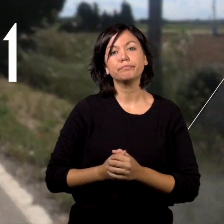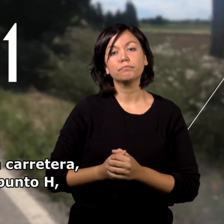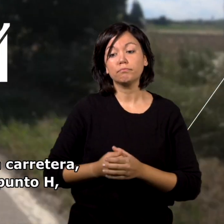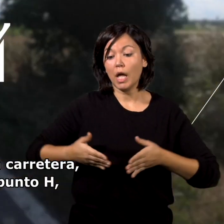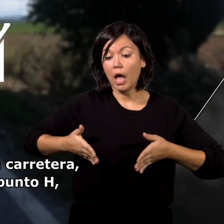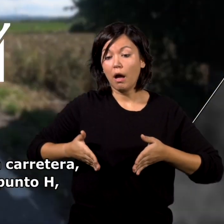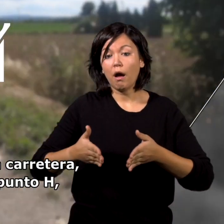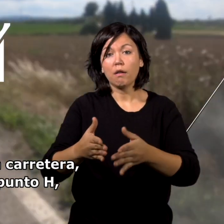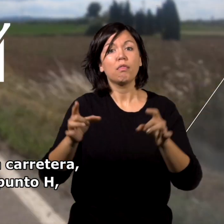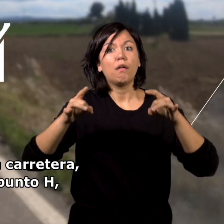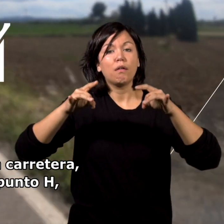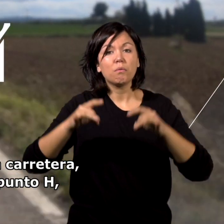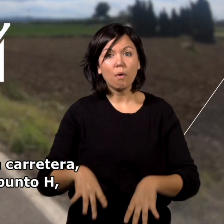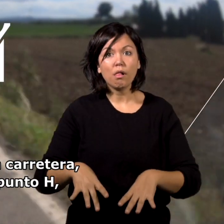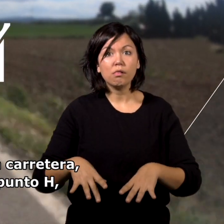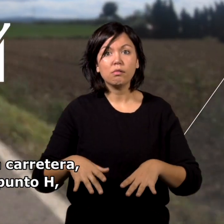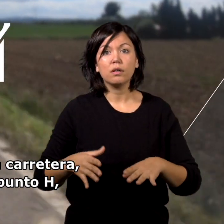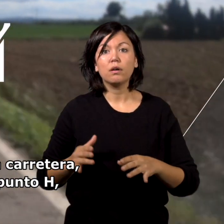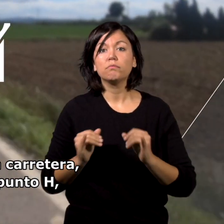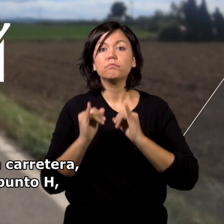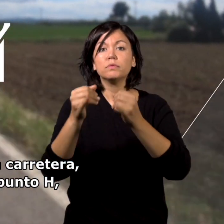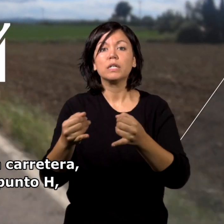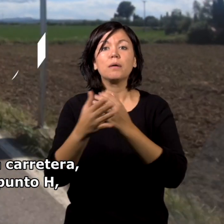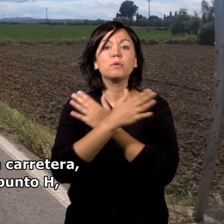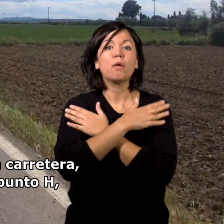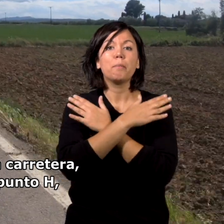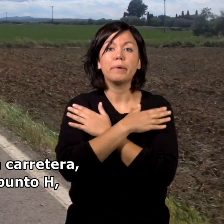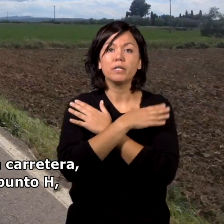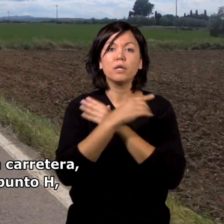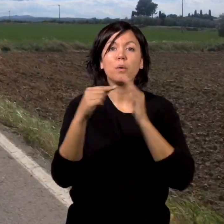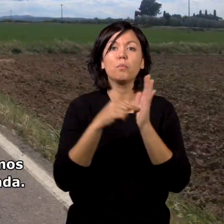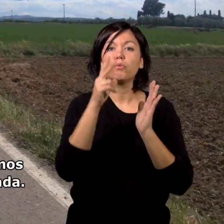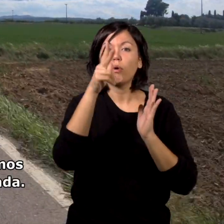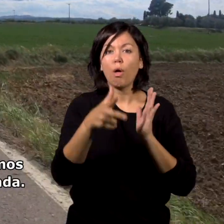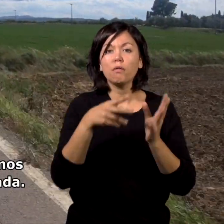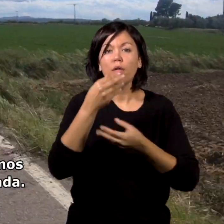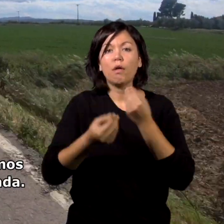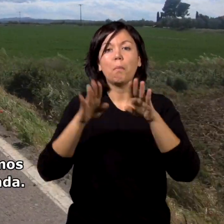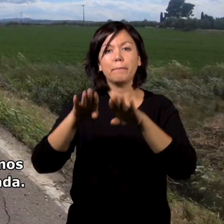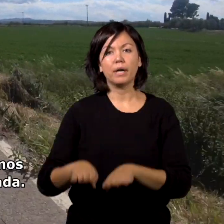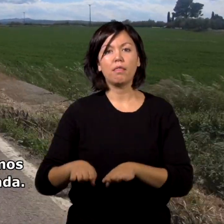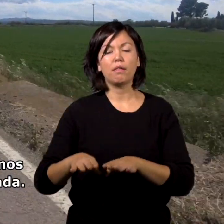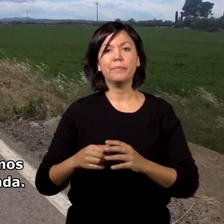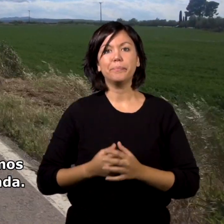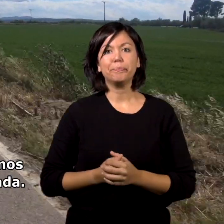Siguiendo por esa misma carretera, llegaremos a Berges, punto H, donde efectuaremos una segunda parada.